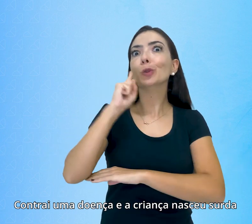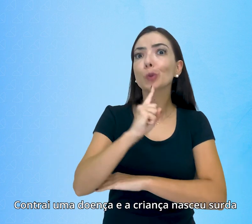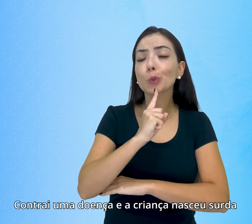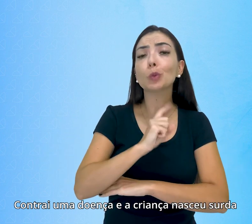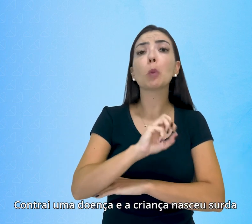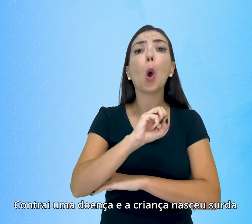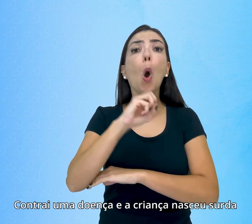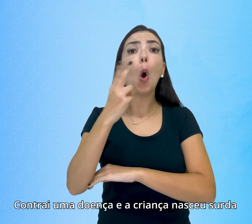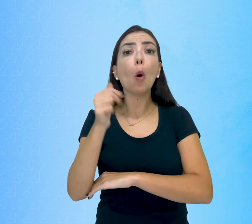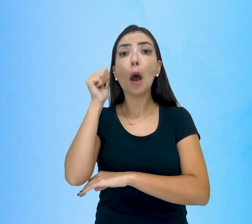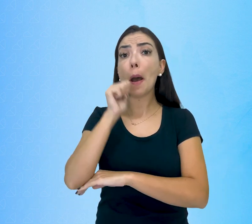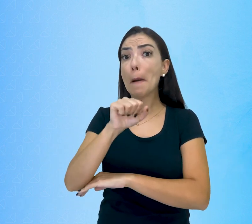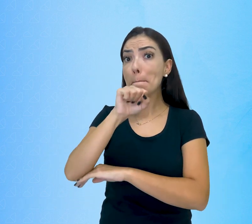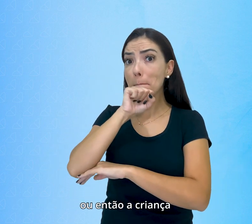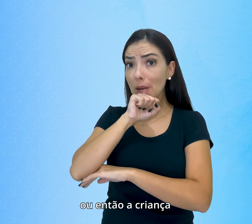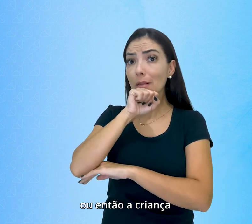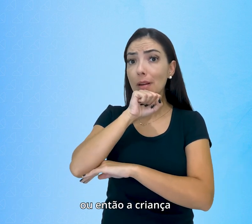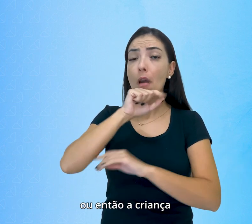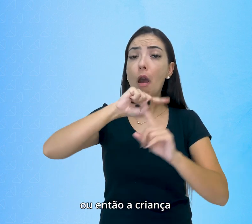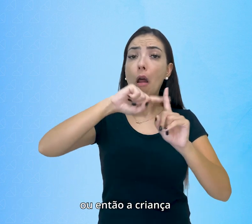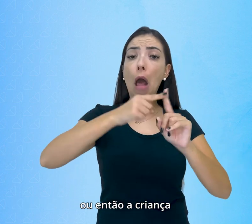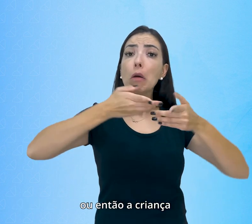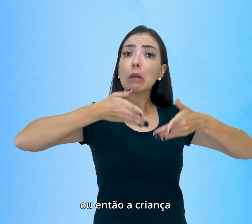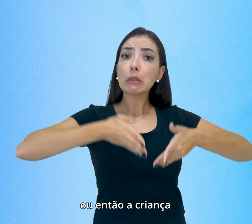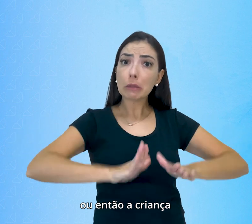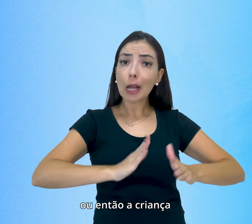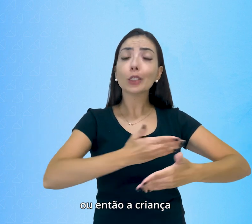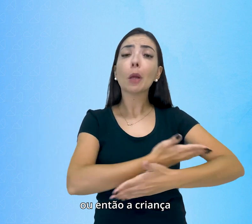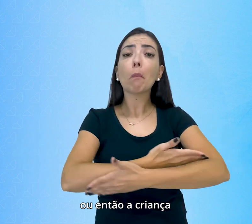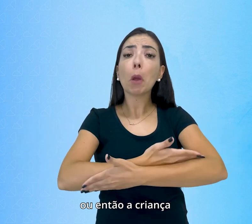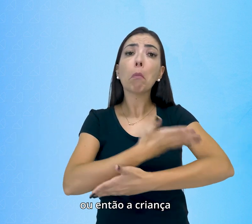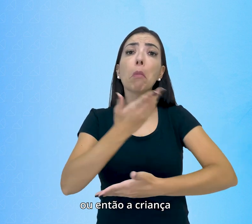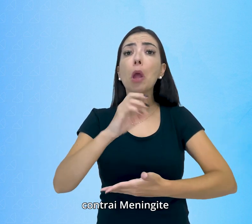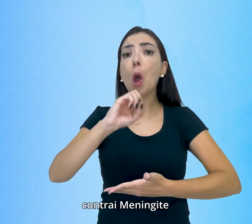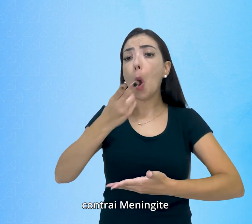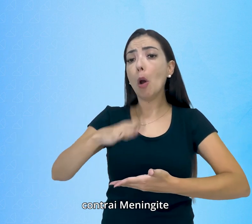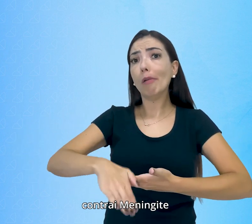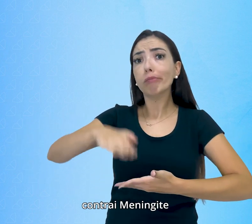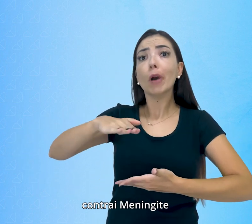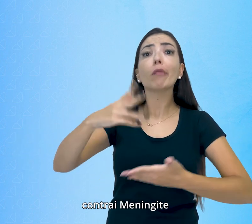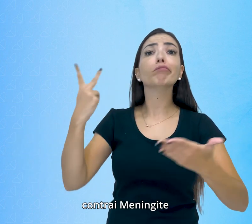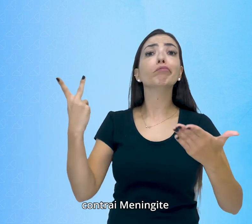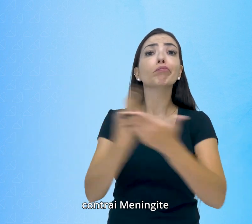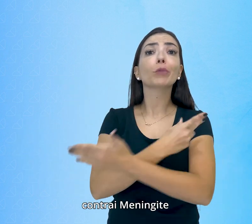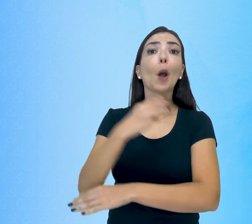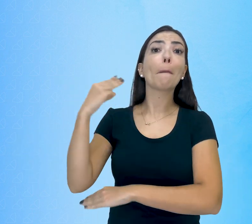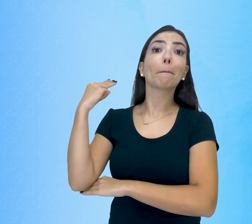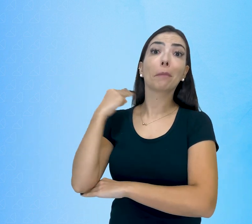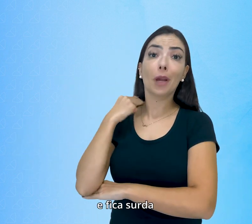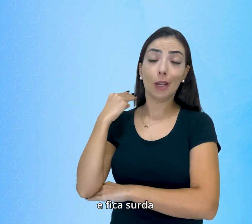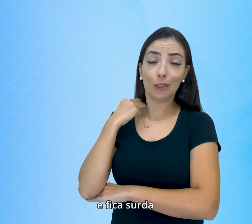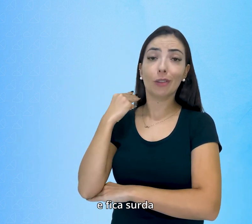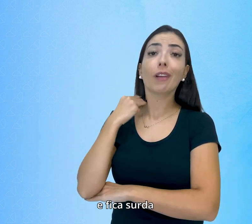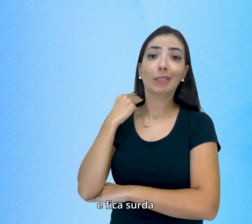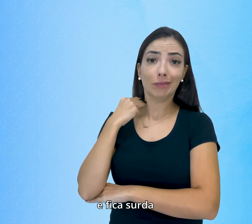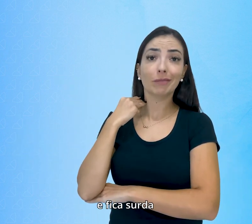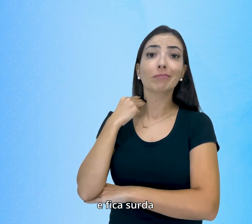surda. Ou então, a criança contrai meningite e fica surda.